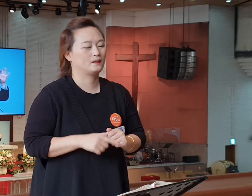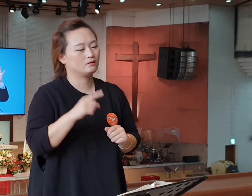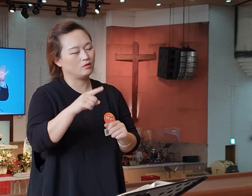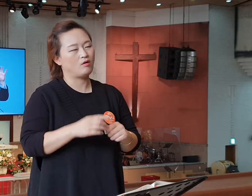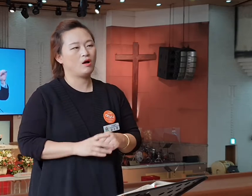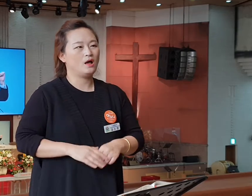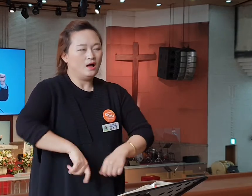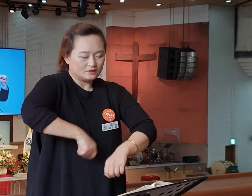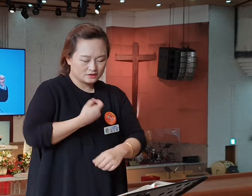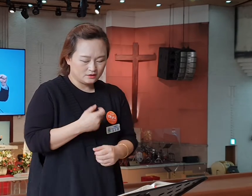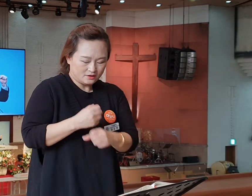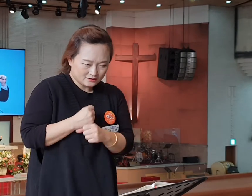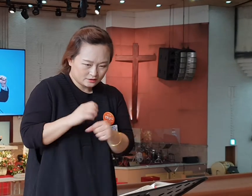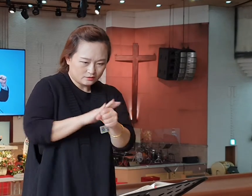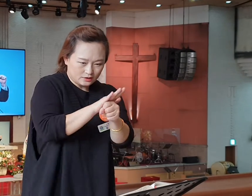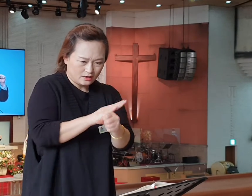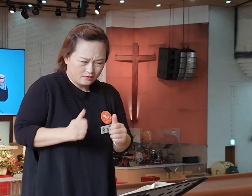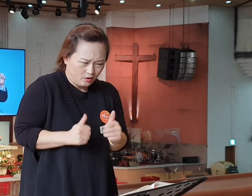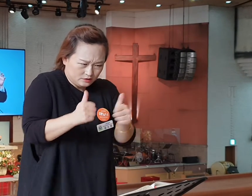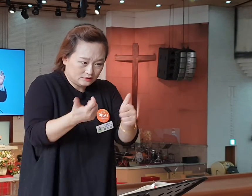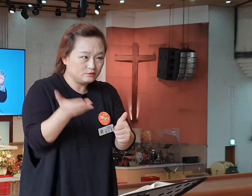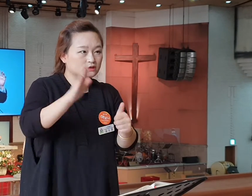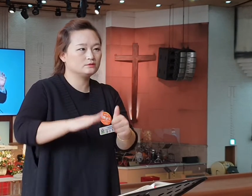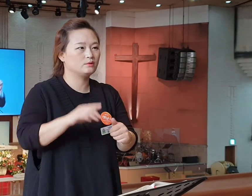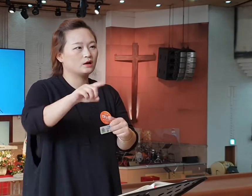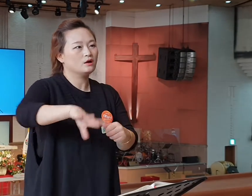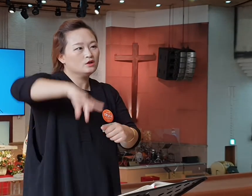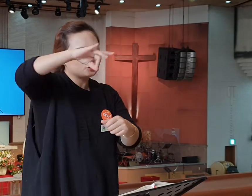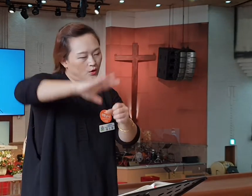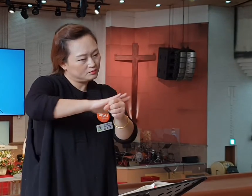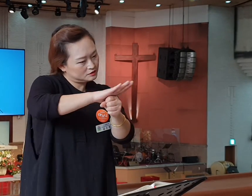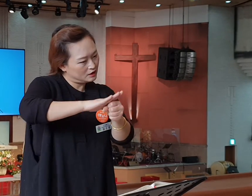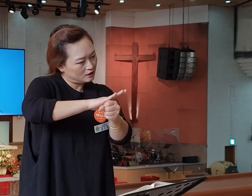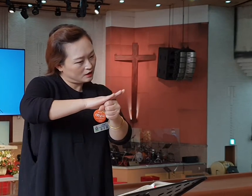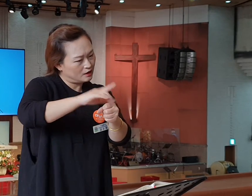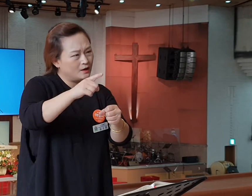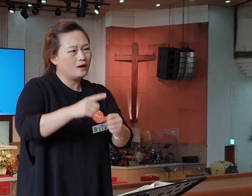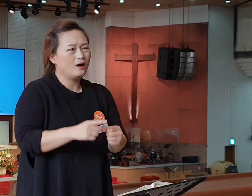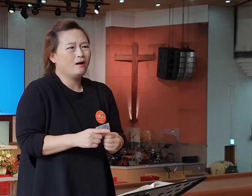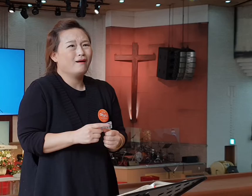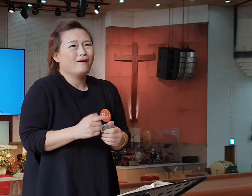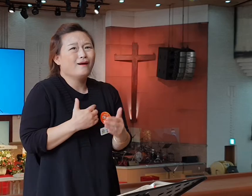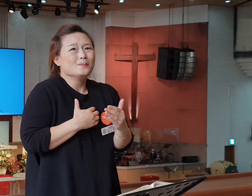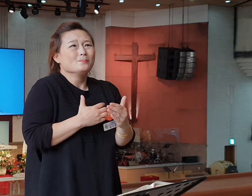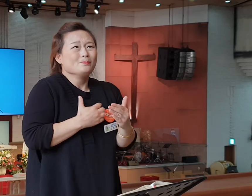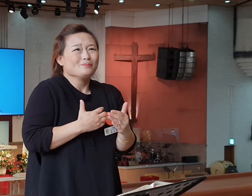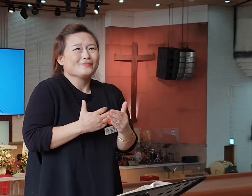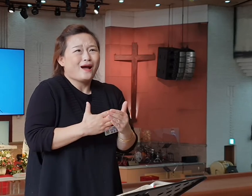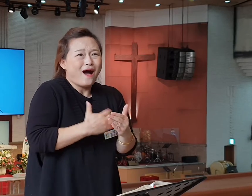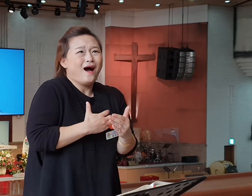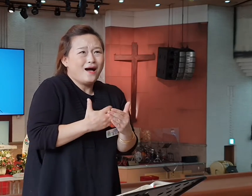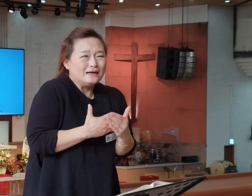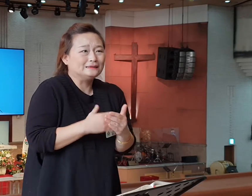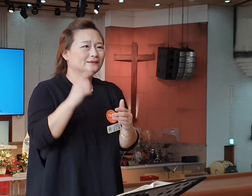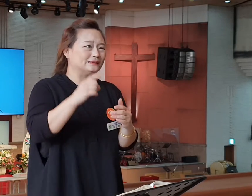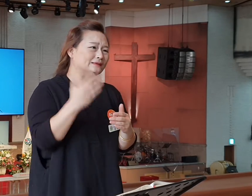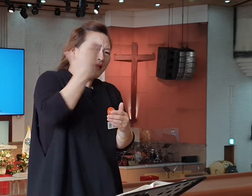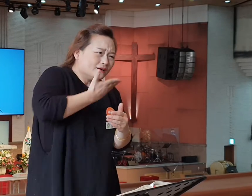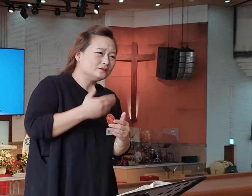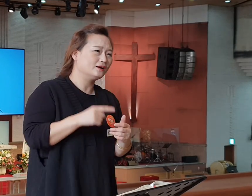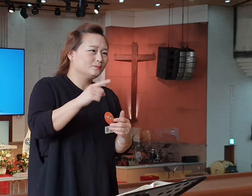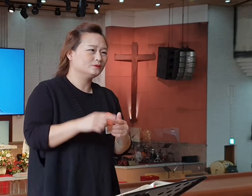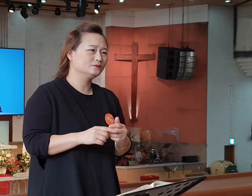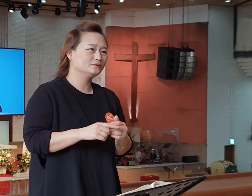하지만 섬기는 열심히 인내하게 하지만 처음 사랑의 그 애달품, 앨뜩함, 그 신선함,